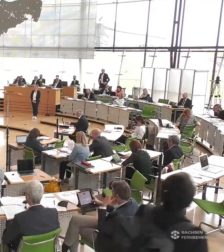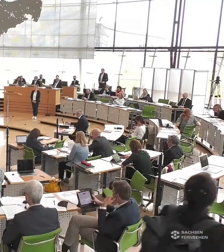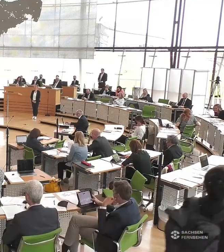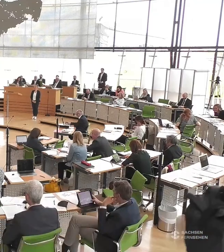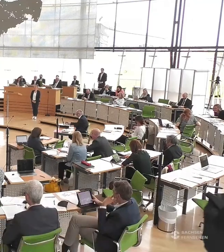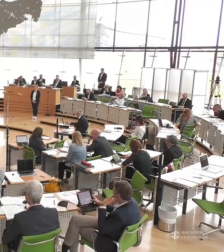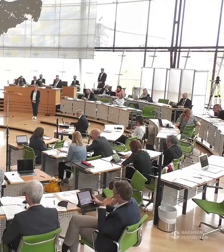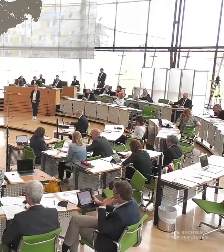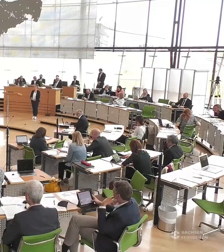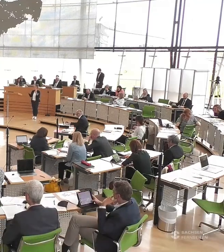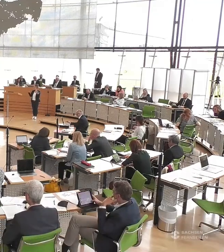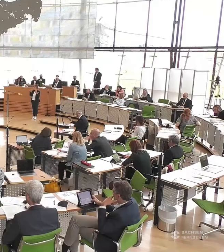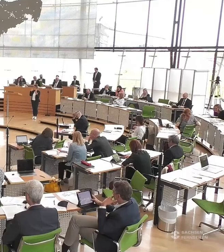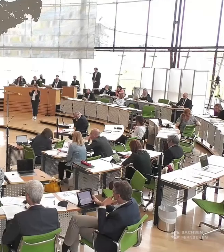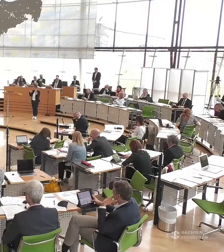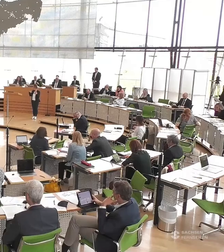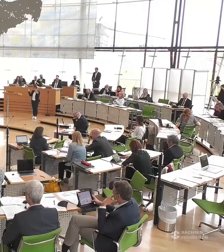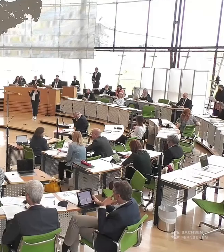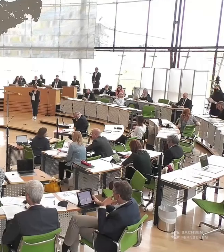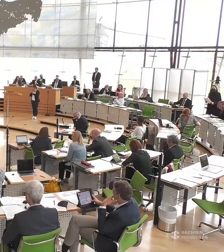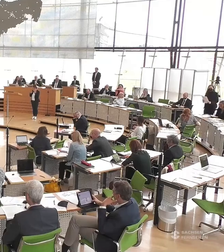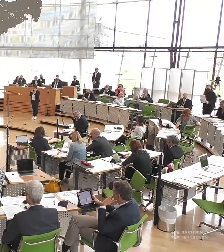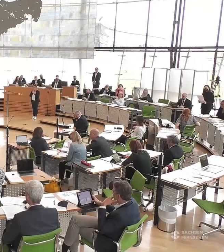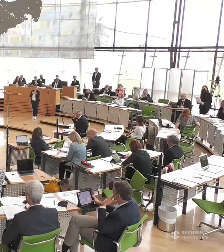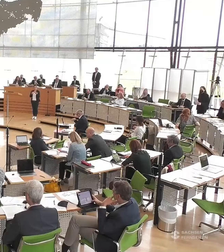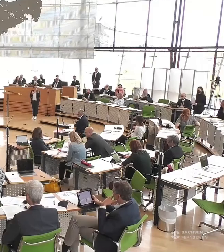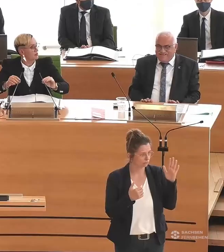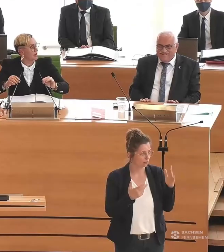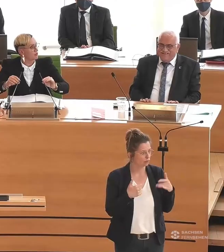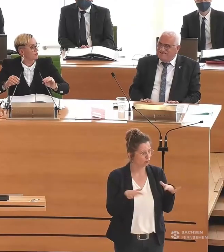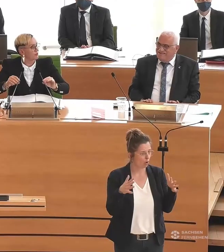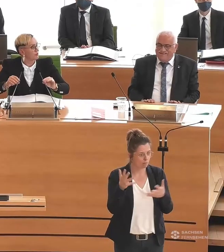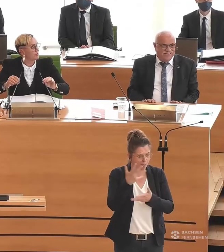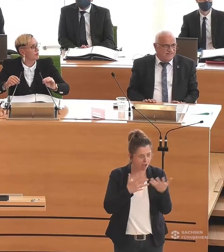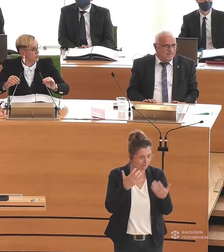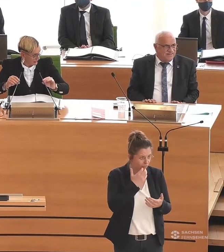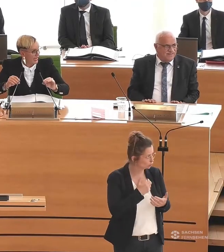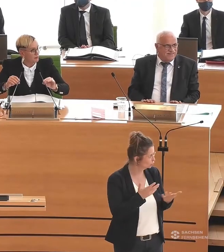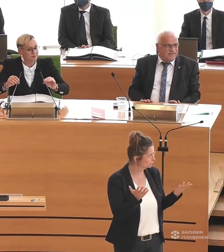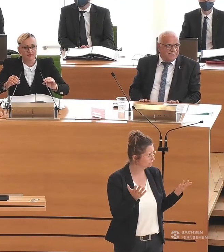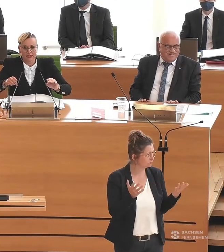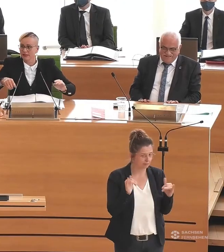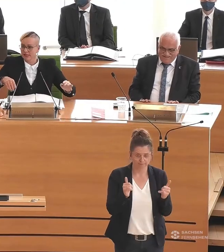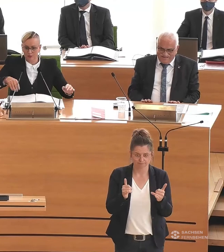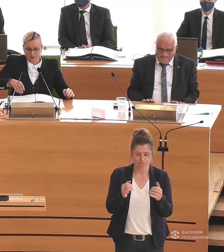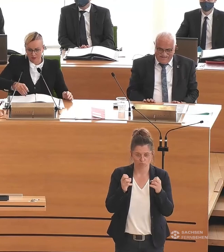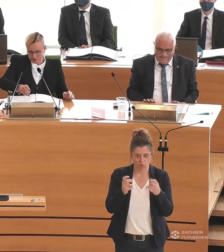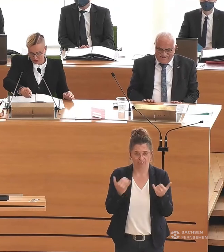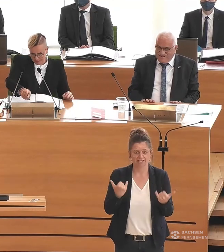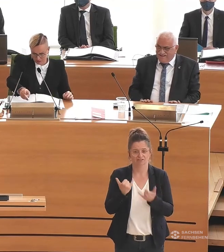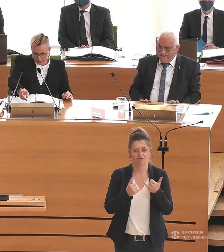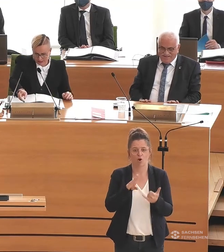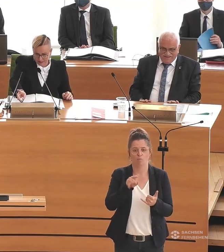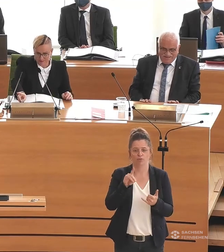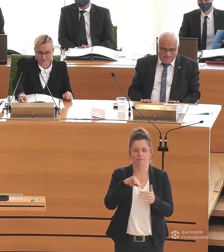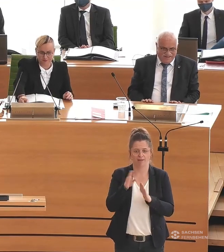Ich sehe, es weiteren Redebedarf? Ja? Dann Sarah Buddeberg bitte